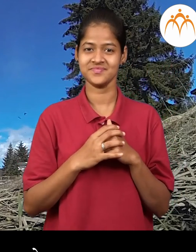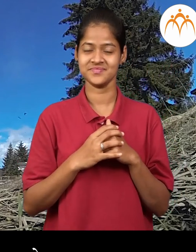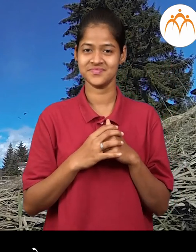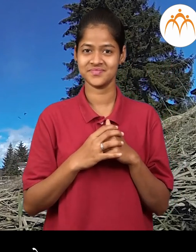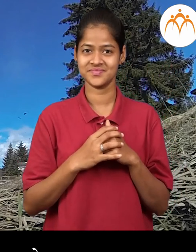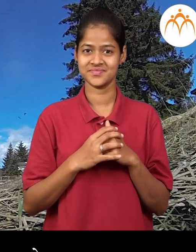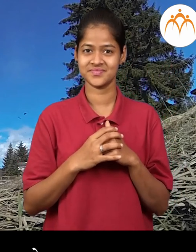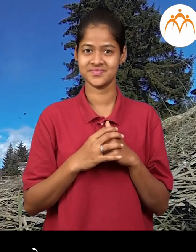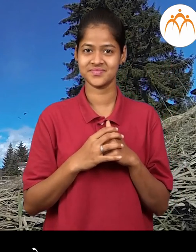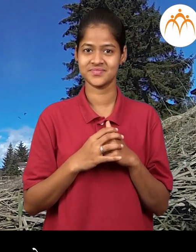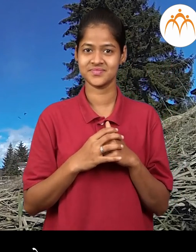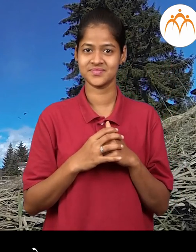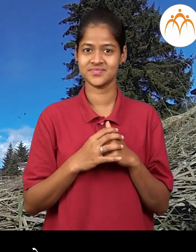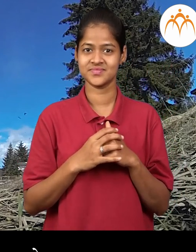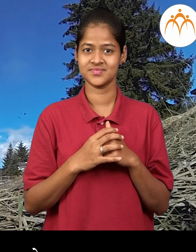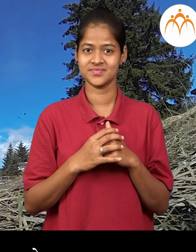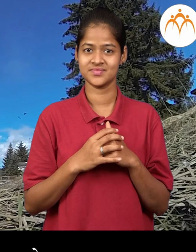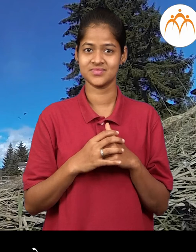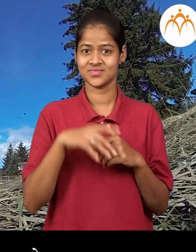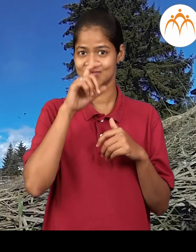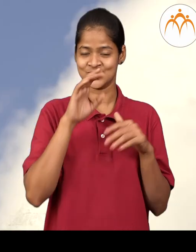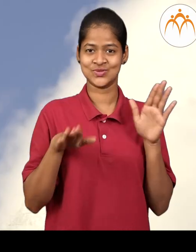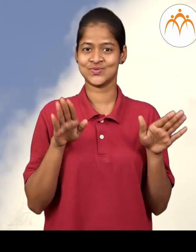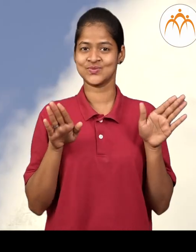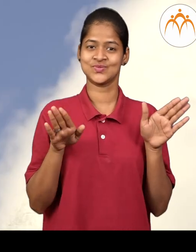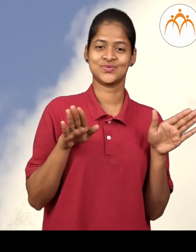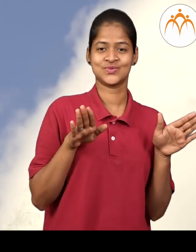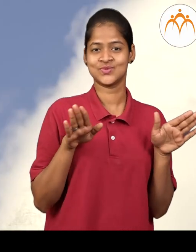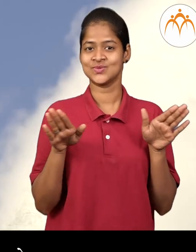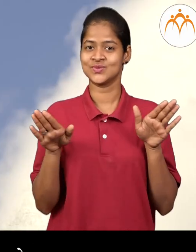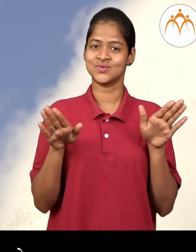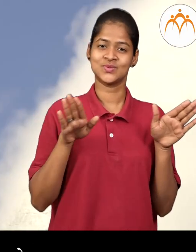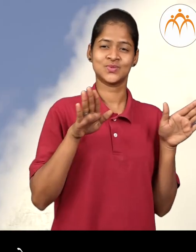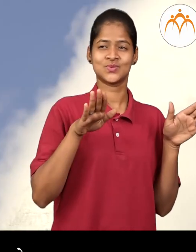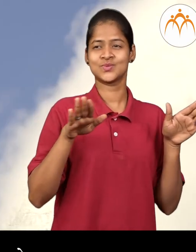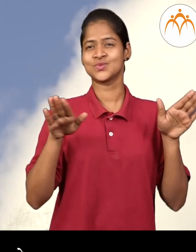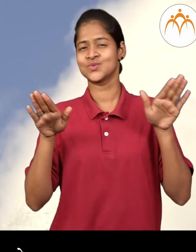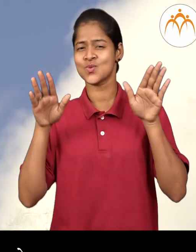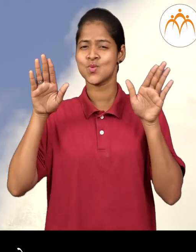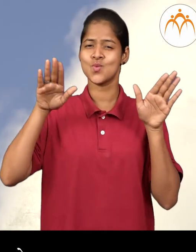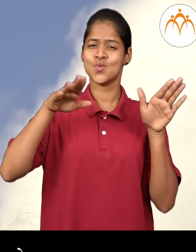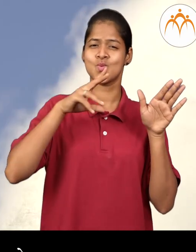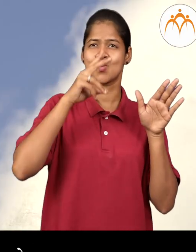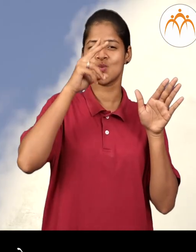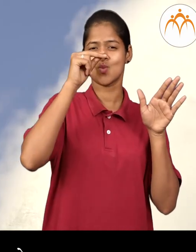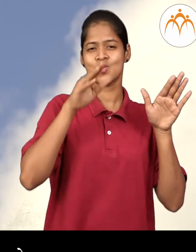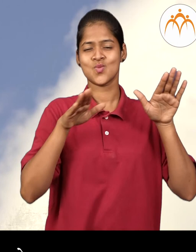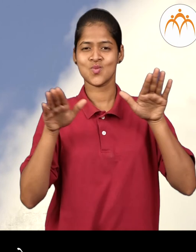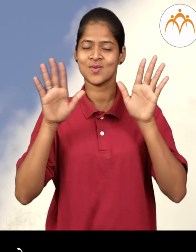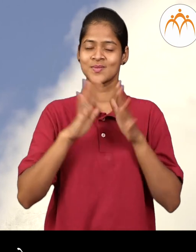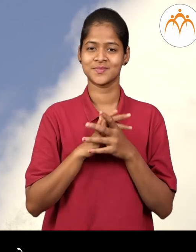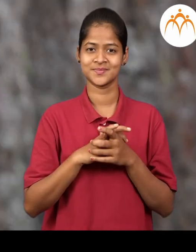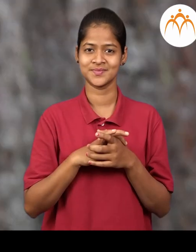उडूशकतो उडूशकतो घार घार आकाशात उड़ते